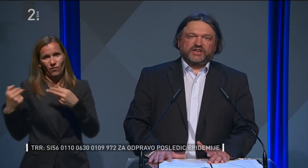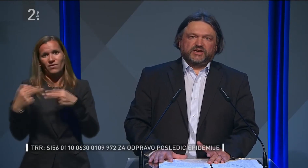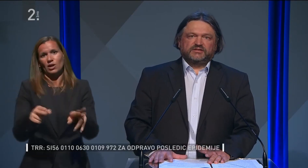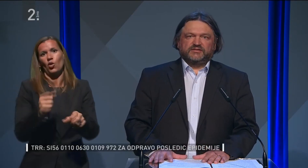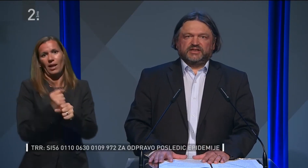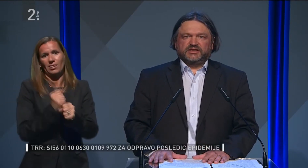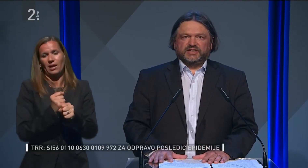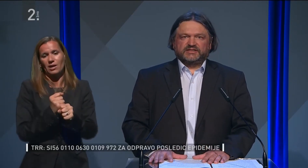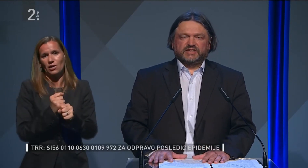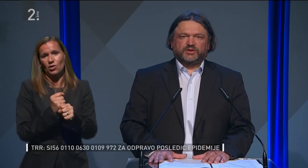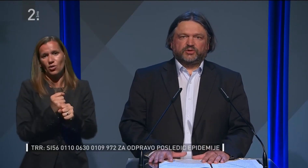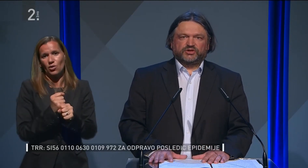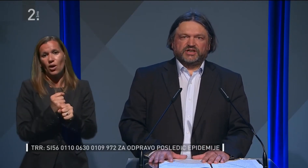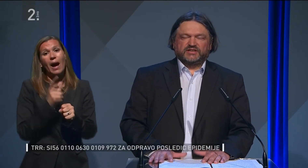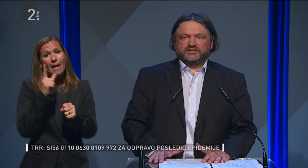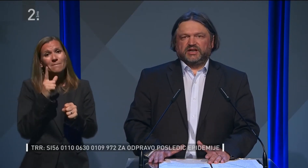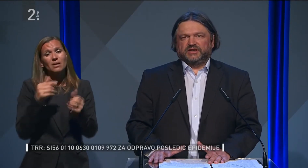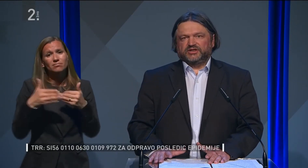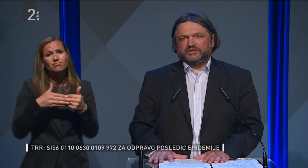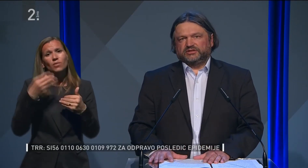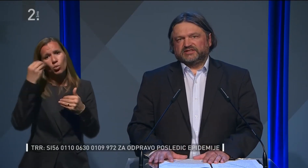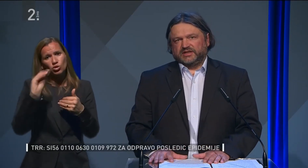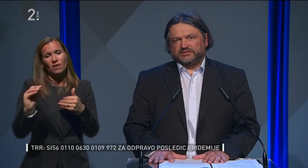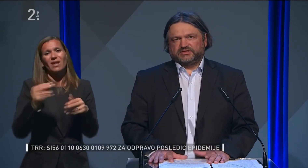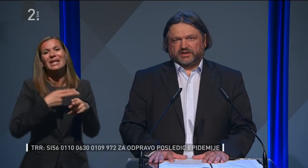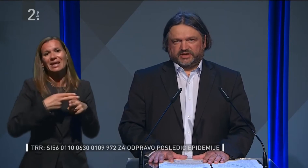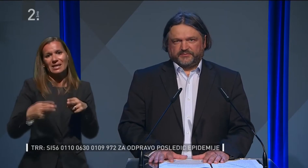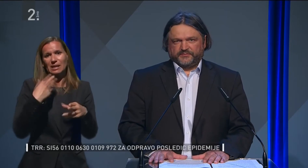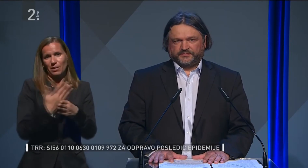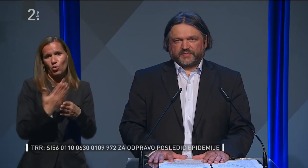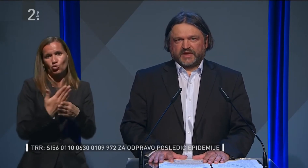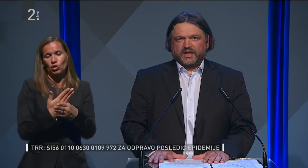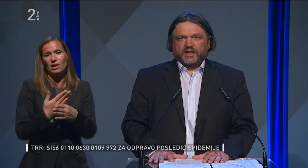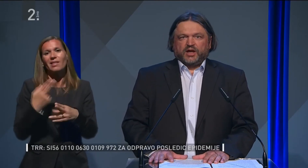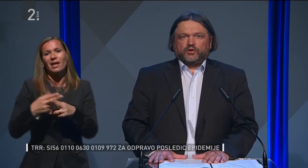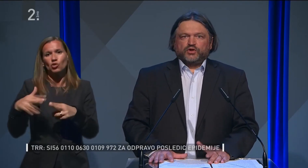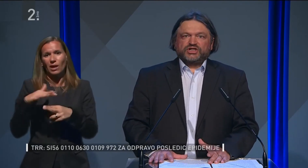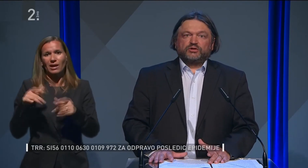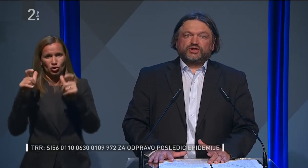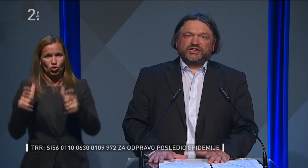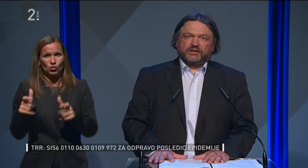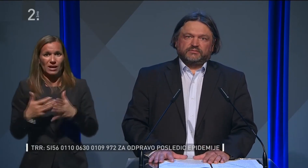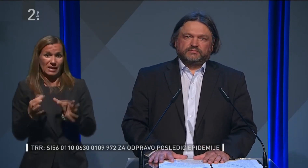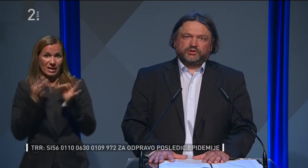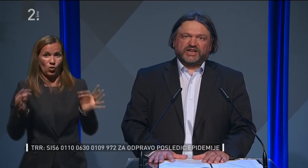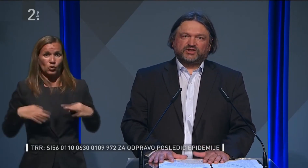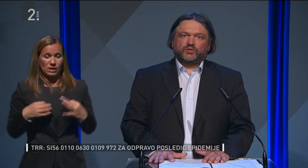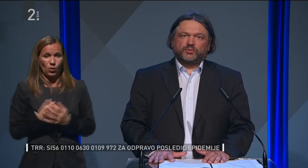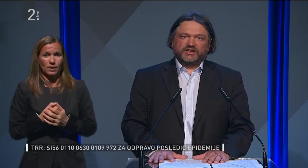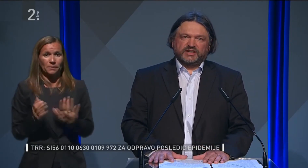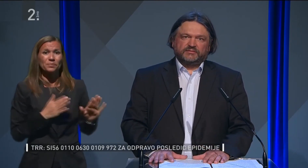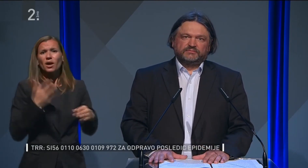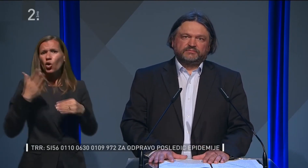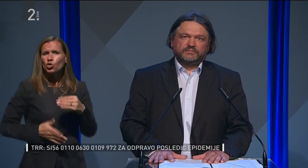ob upoštevanju seveda higijenskih priporočil nacionalnega inštituta za javno zdravje. Končna odločitev v